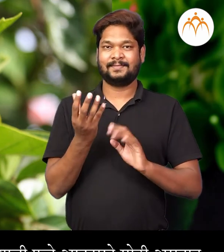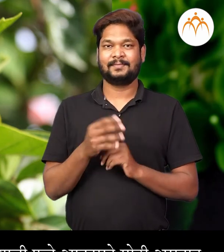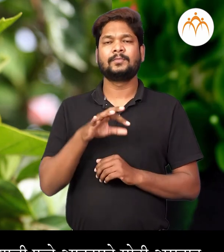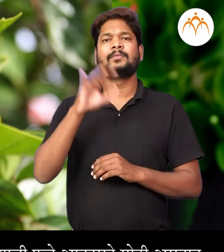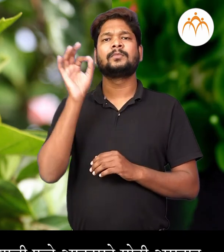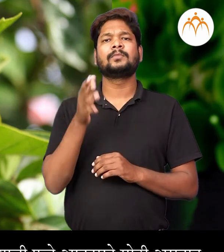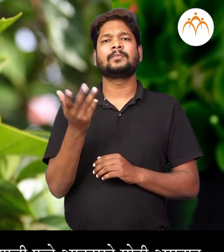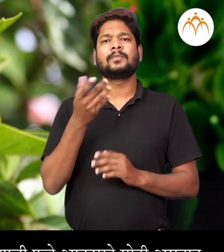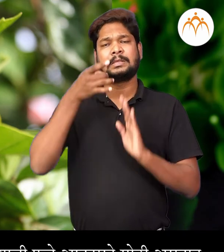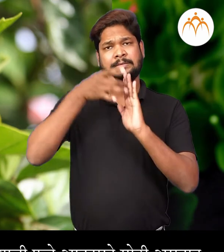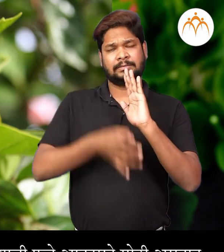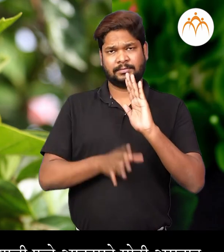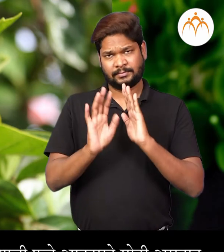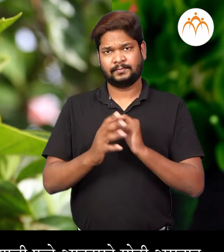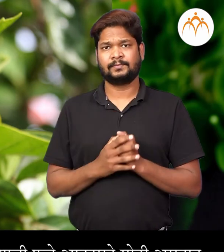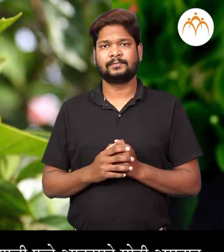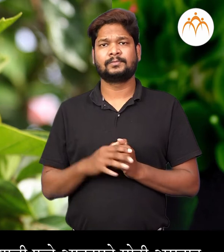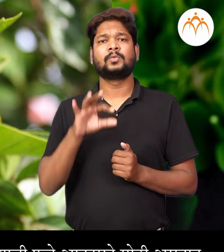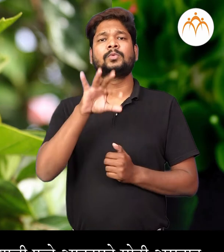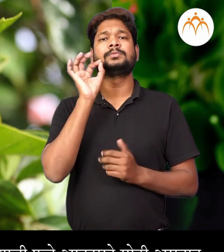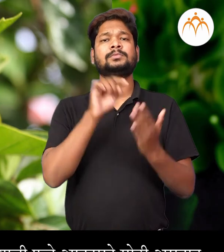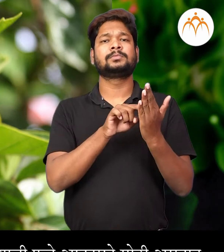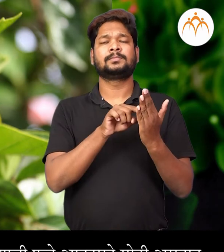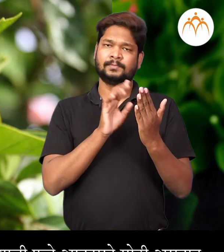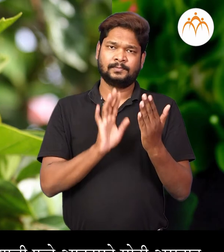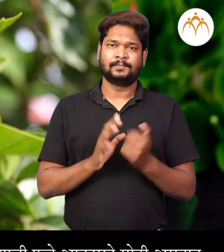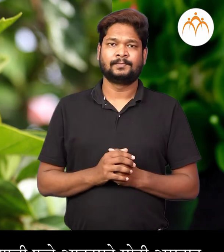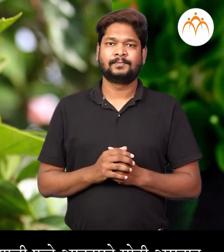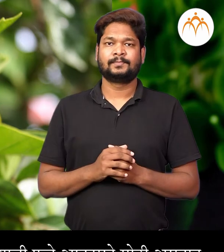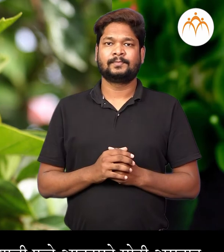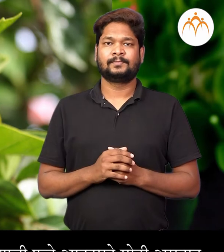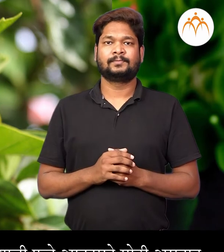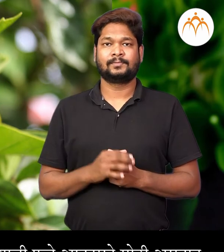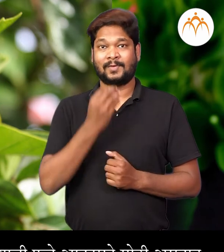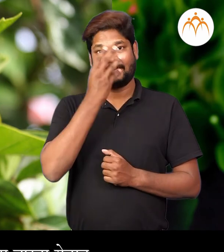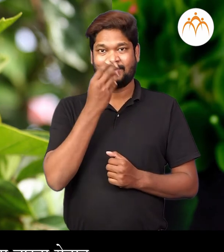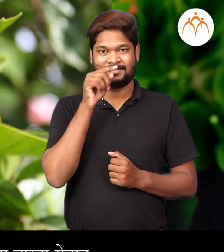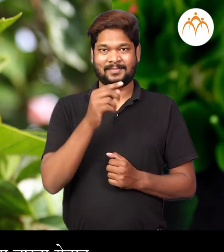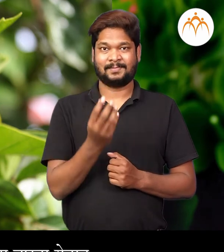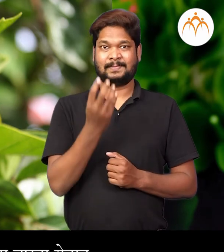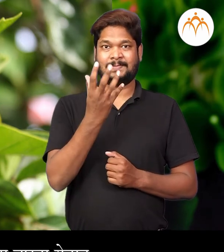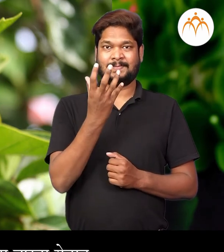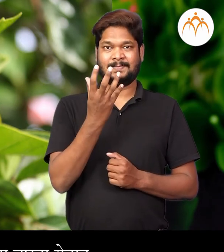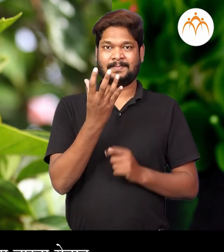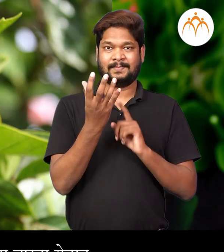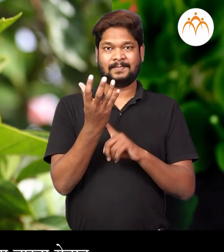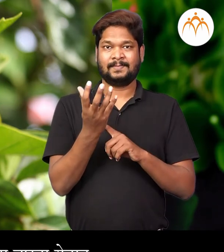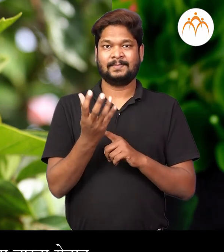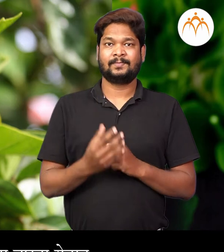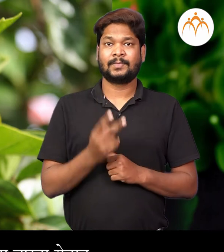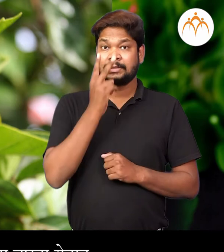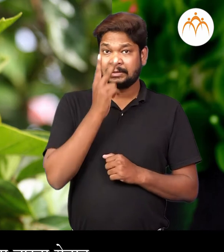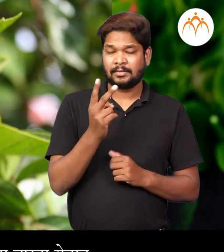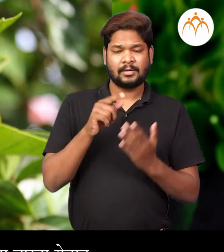मी हे जहाड मुद्दाम निवडले करण त्याची फुले आकाराने मोठी आसता आणि त्याच सर्व भाग बकता हैता